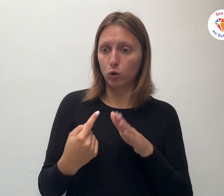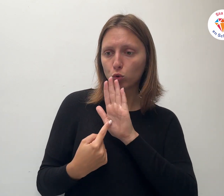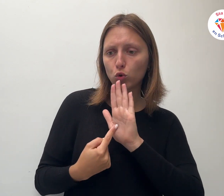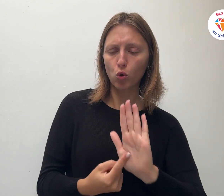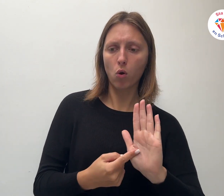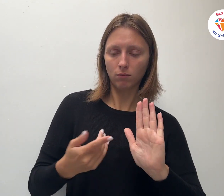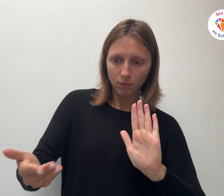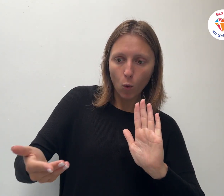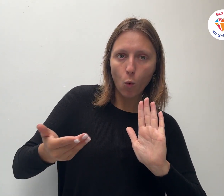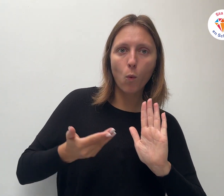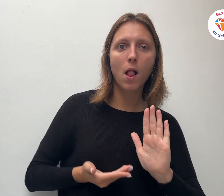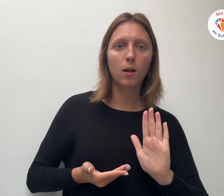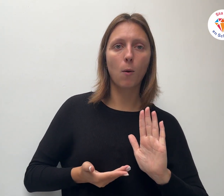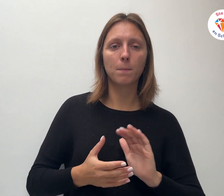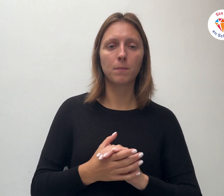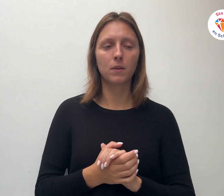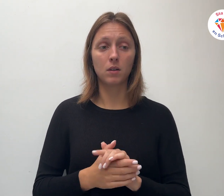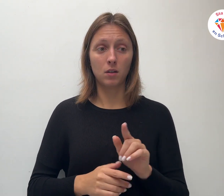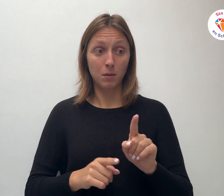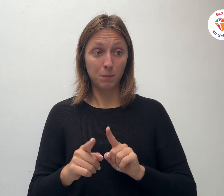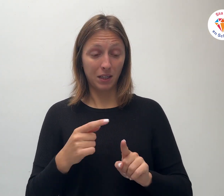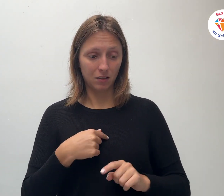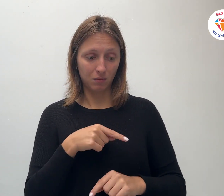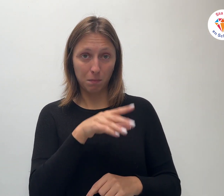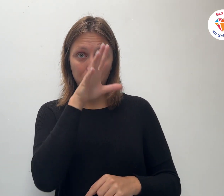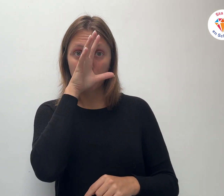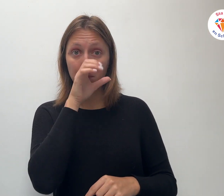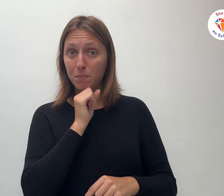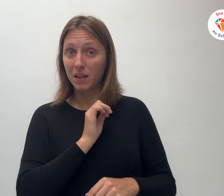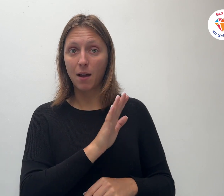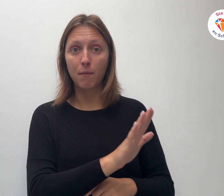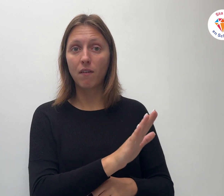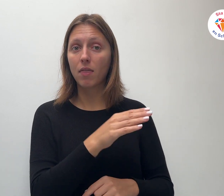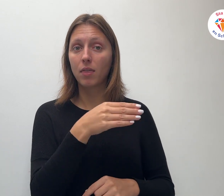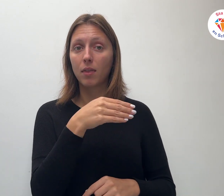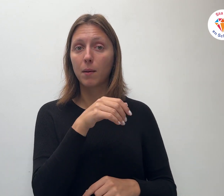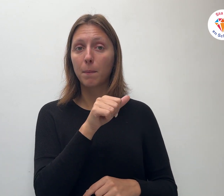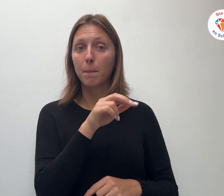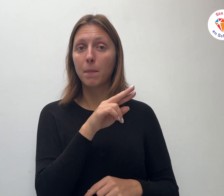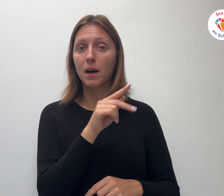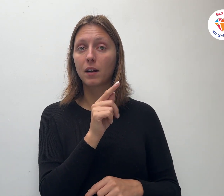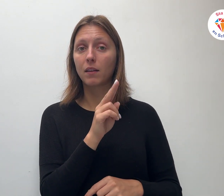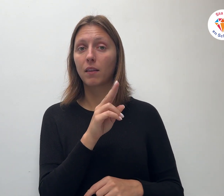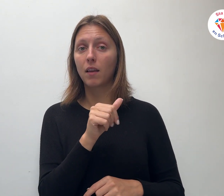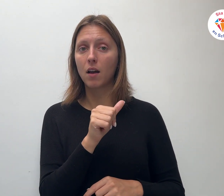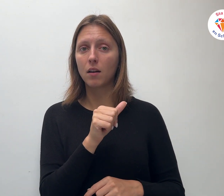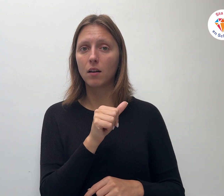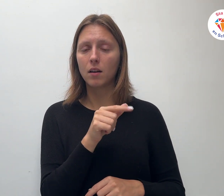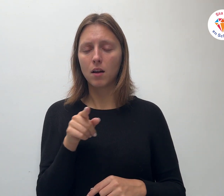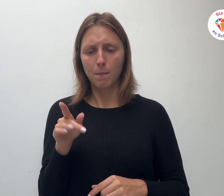Dus ik had alle begrip voor haar reactie Maar wat zag Jezus dan, wat ik niet zag?